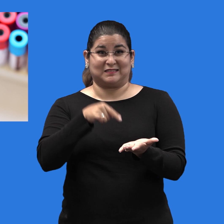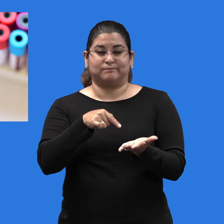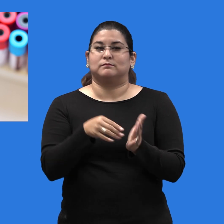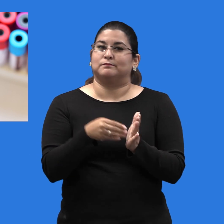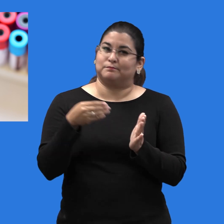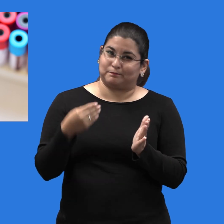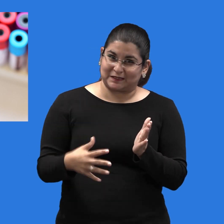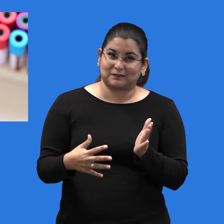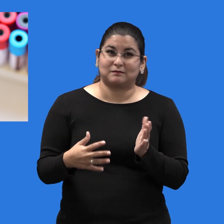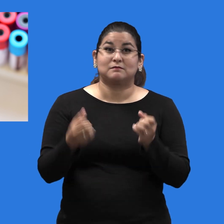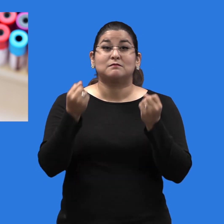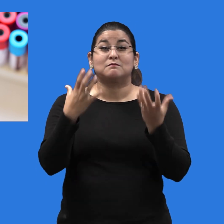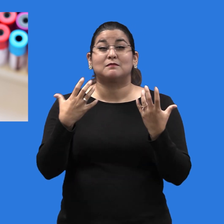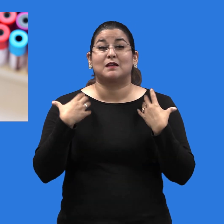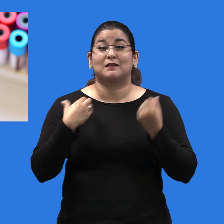acceso a tratamientos que salvan la vida.